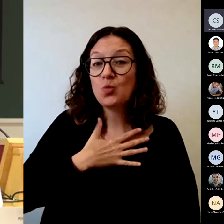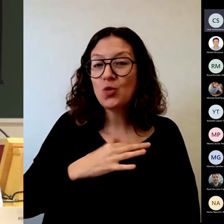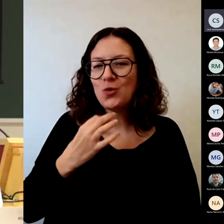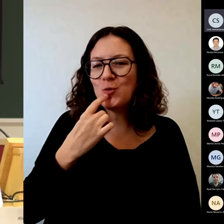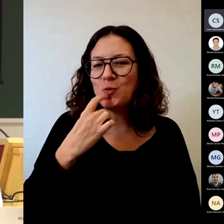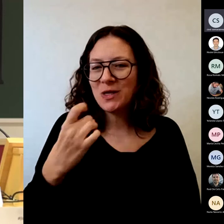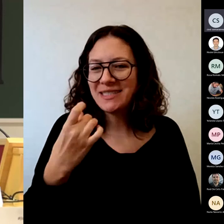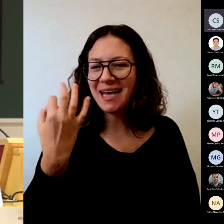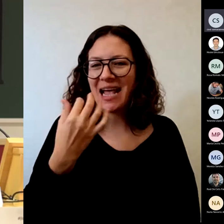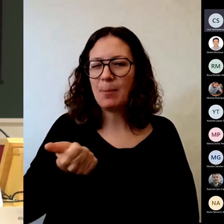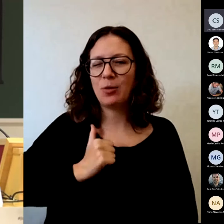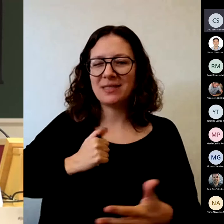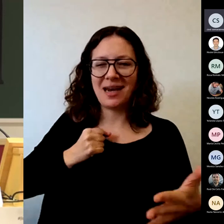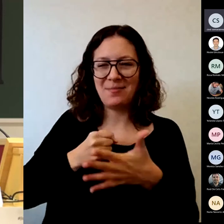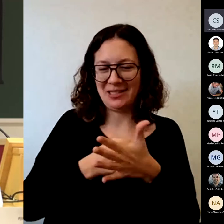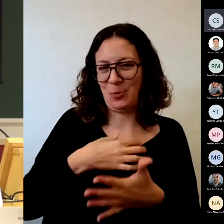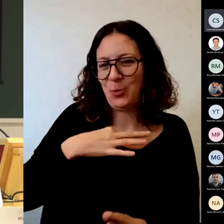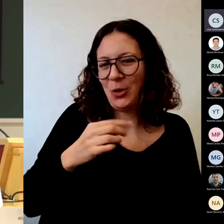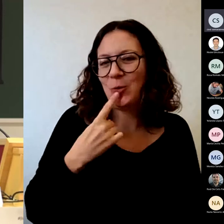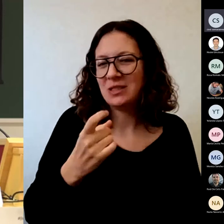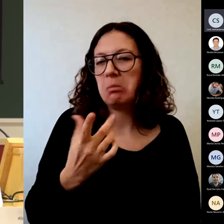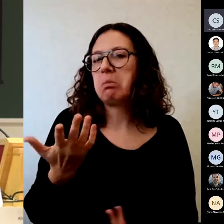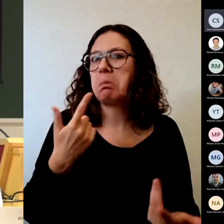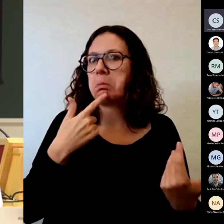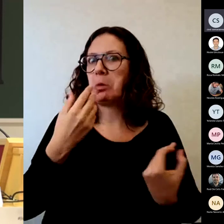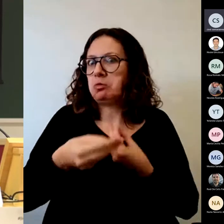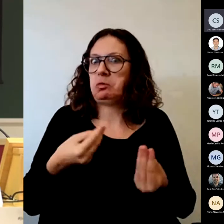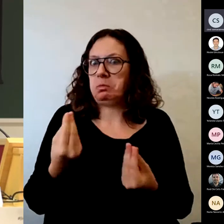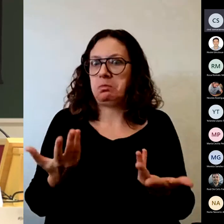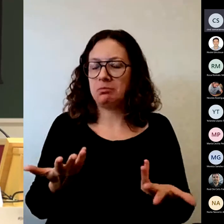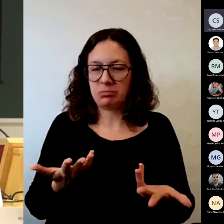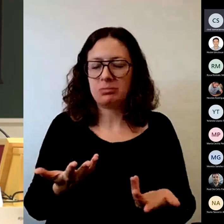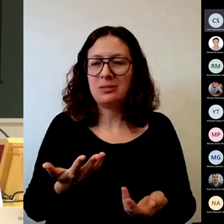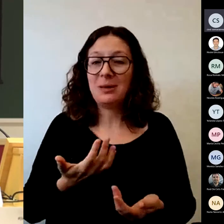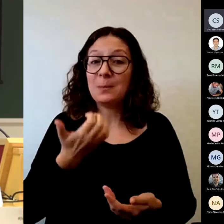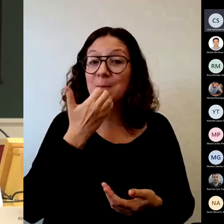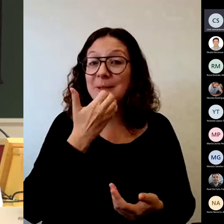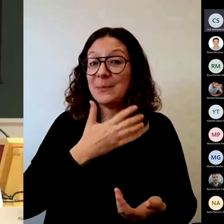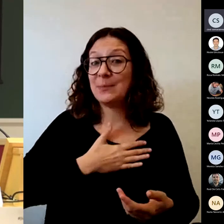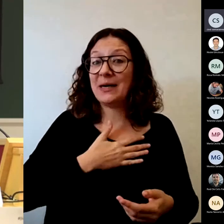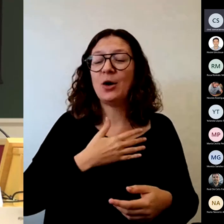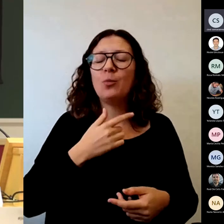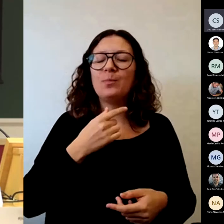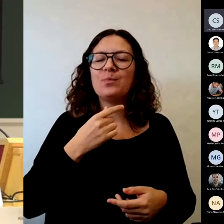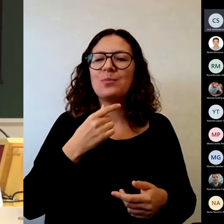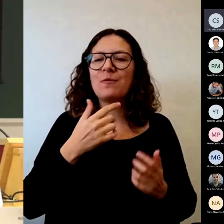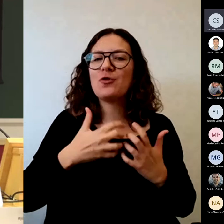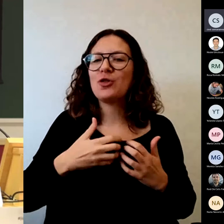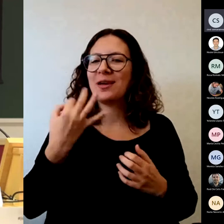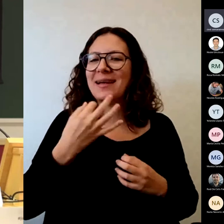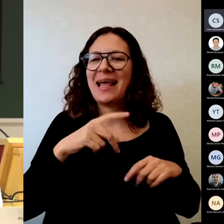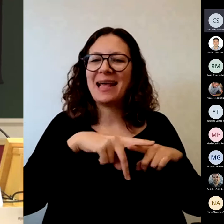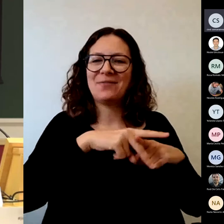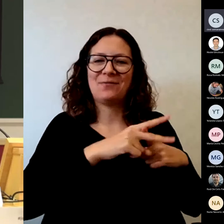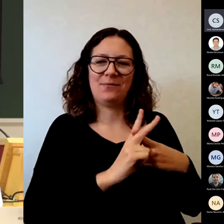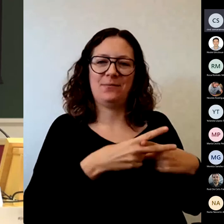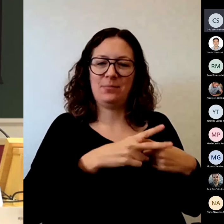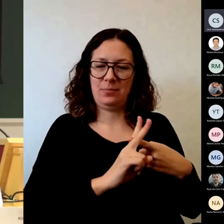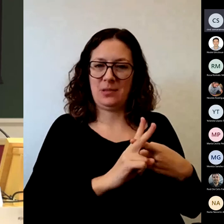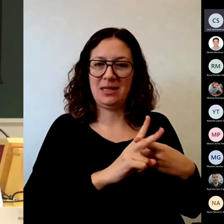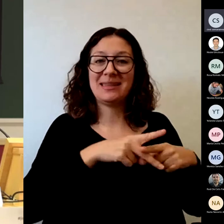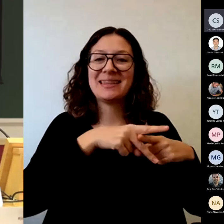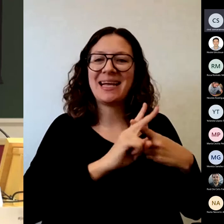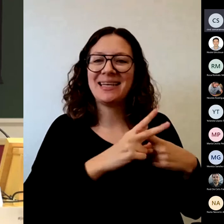pero por ejemplo a mí me han funcionado muy bien los talleres que es una de las herramientas para la co-evaluación y la auto